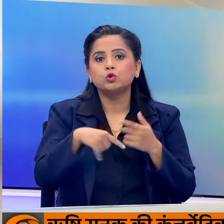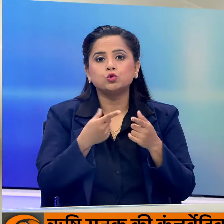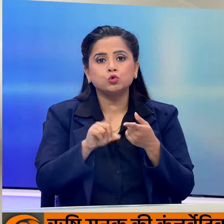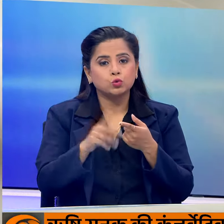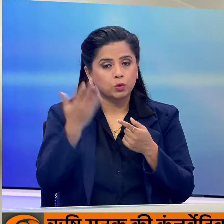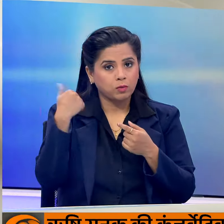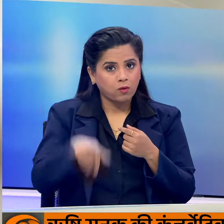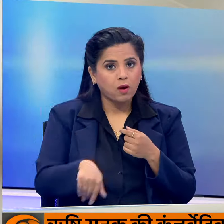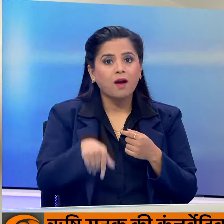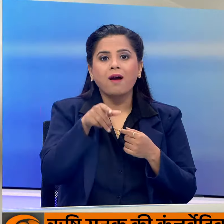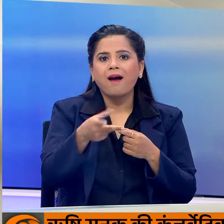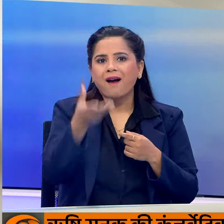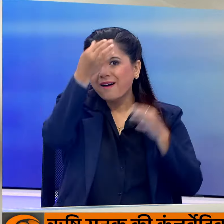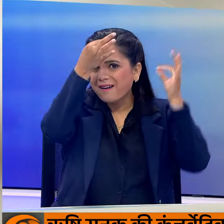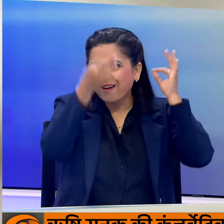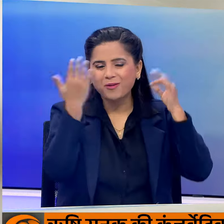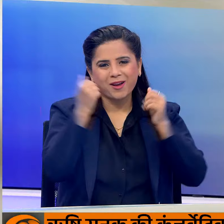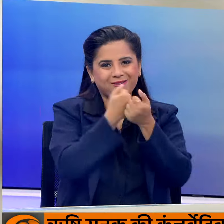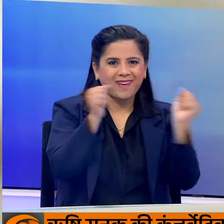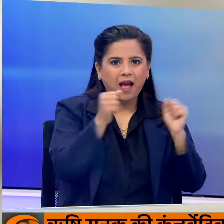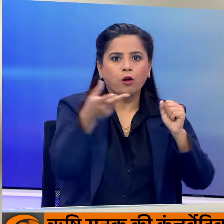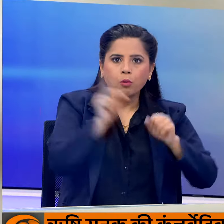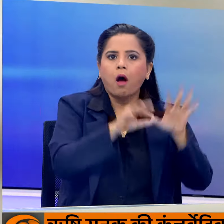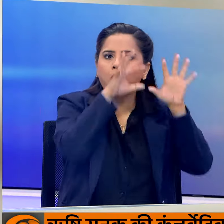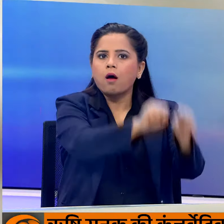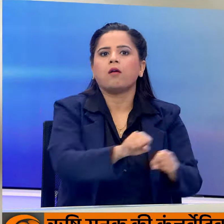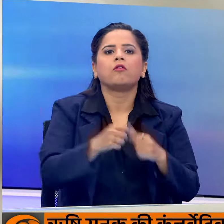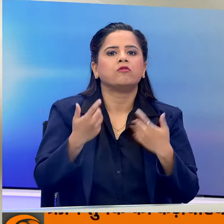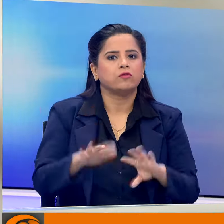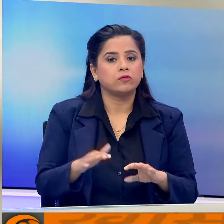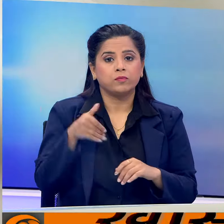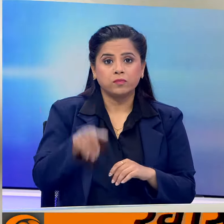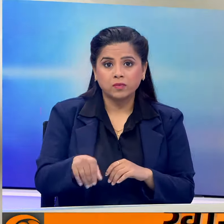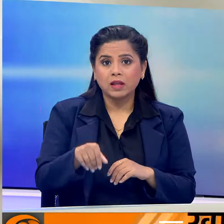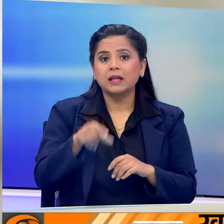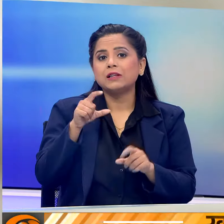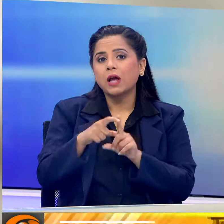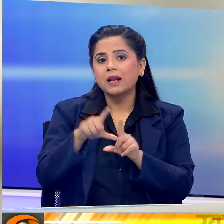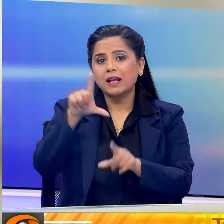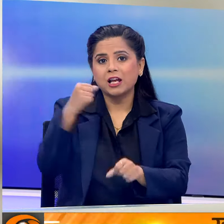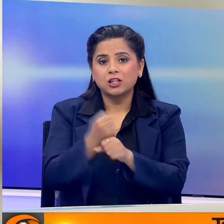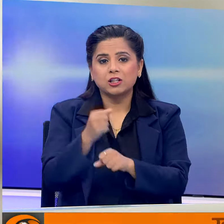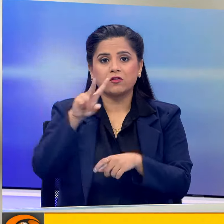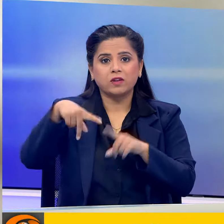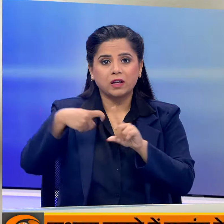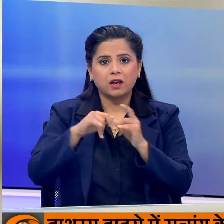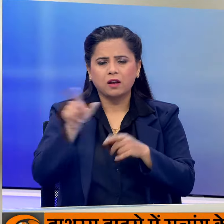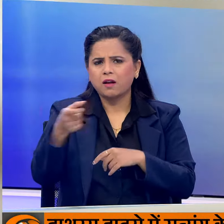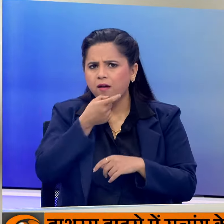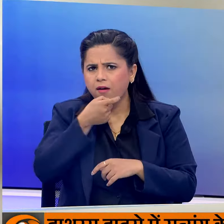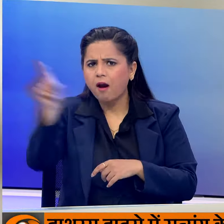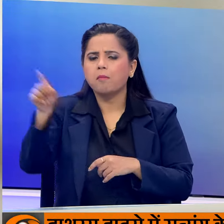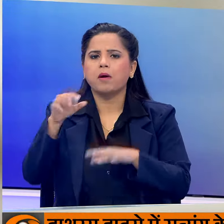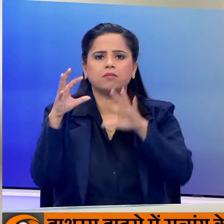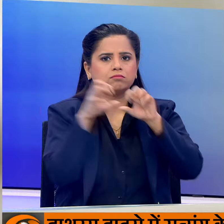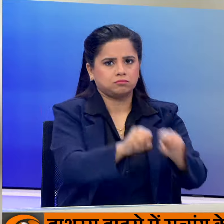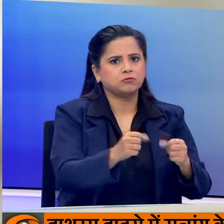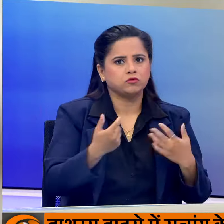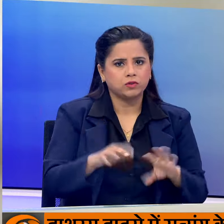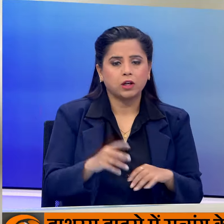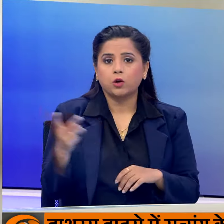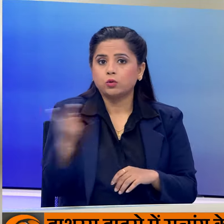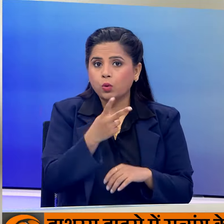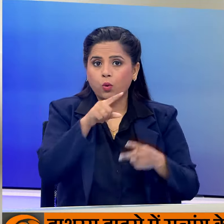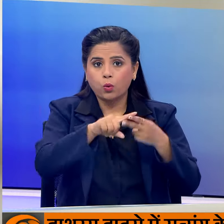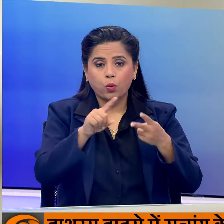केजरिवाल को दोबारा गिरिफतार किया गया यह केस दिल्ली एल जी वीके सिकसेना की शिकायत पर दर्ज हुआ था दोनों